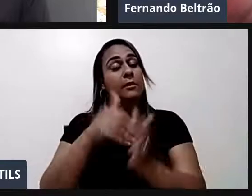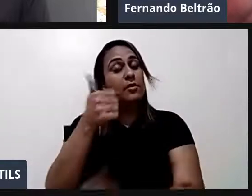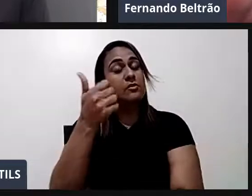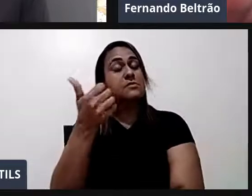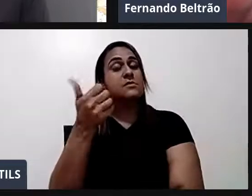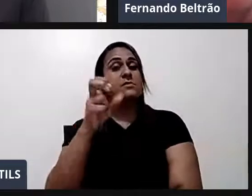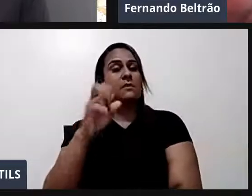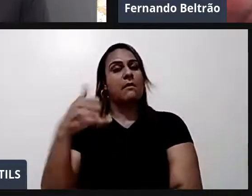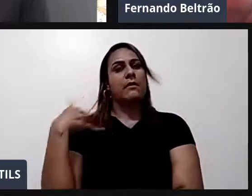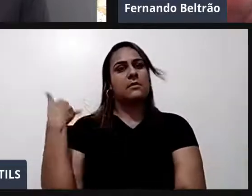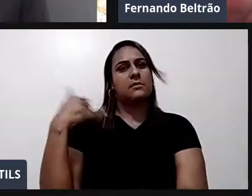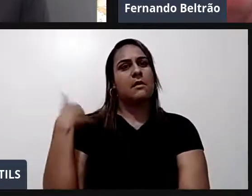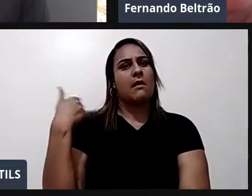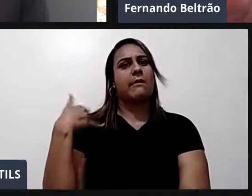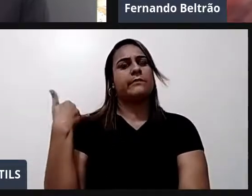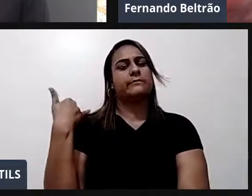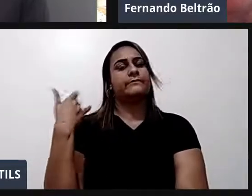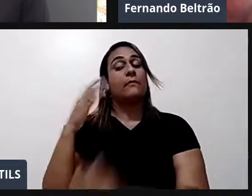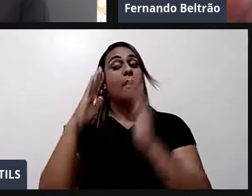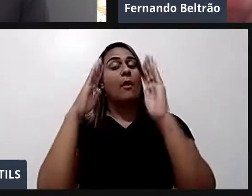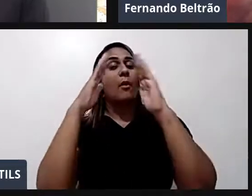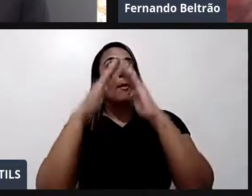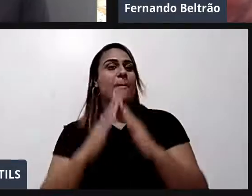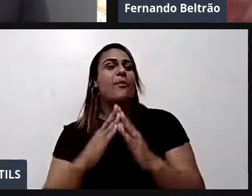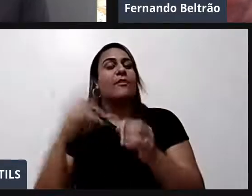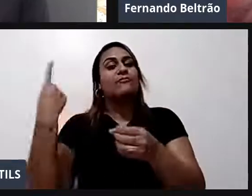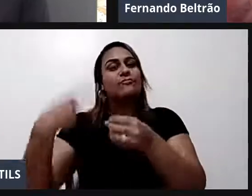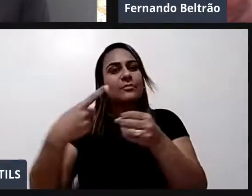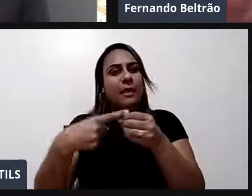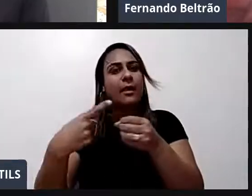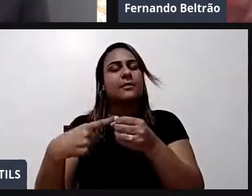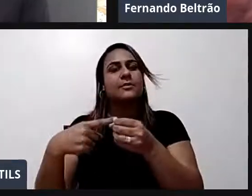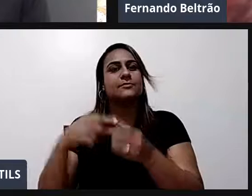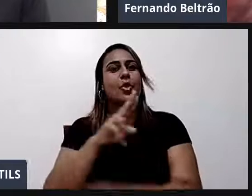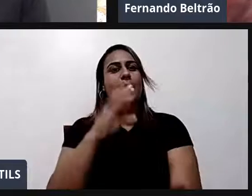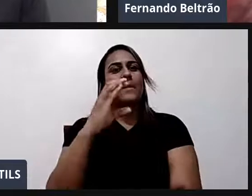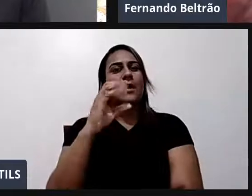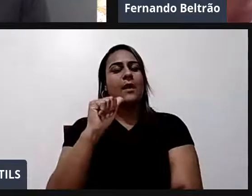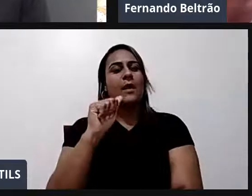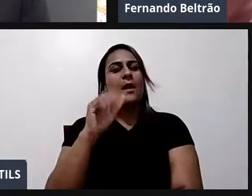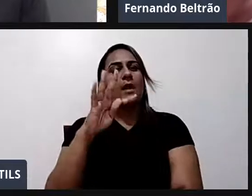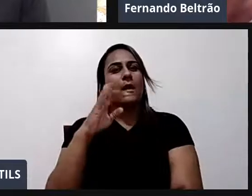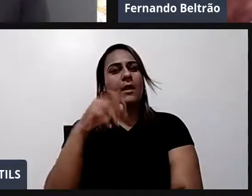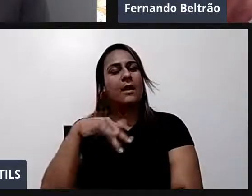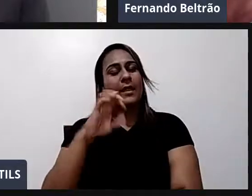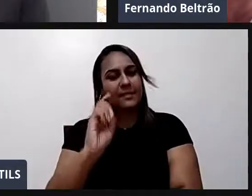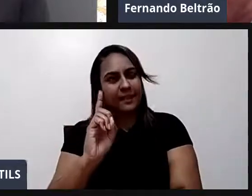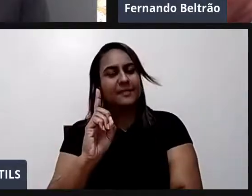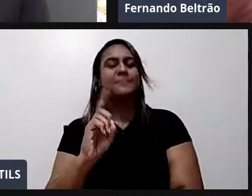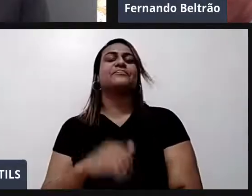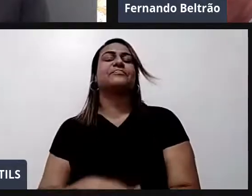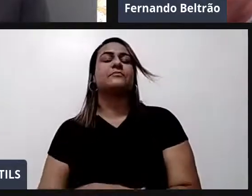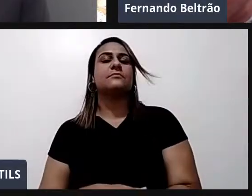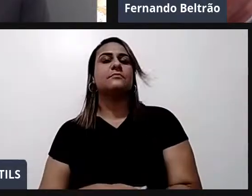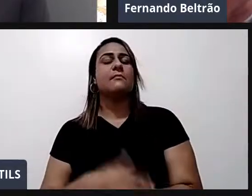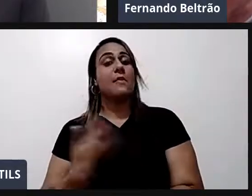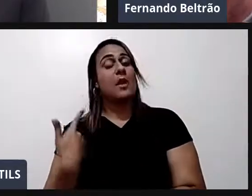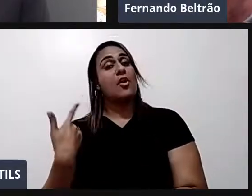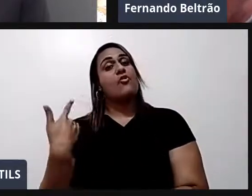Cidadezinha chamada Catende. Eu estudei. Primeiro e segundo grau. Ou Ensino fundamental e médio. Todo em escola pública. A maior parte é à